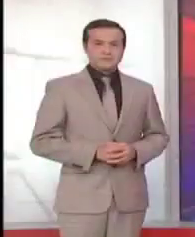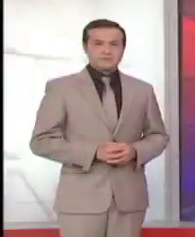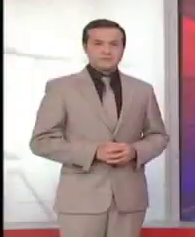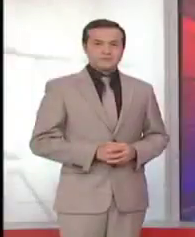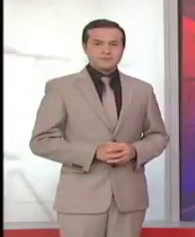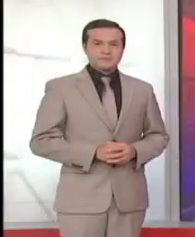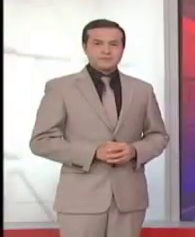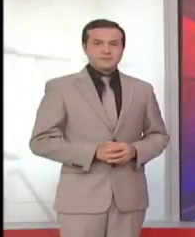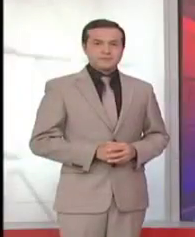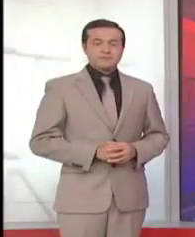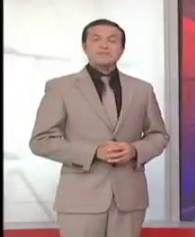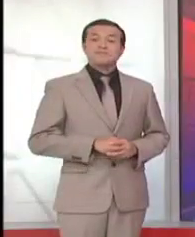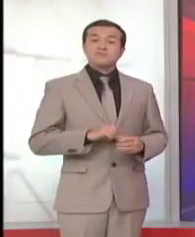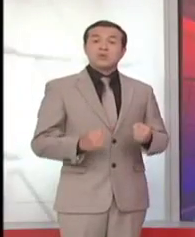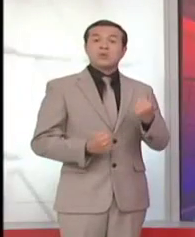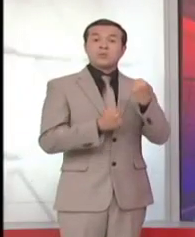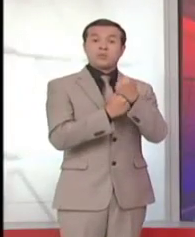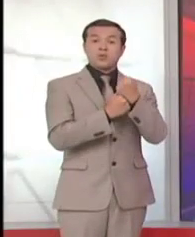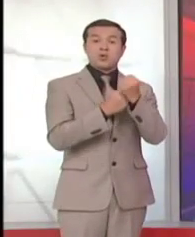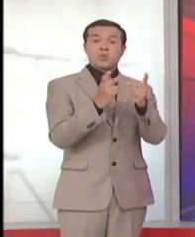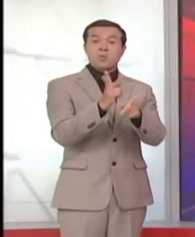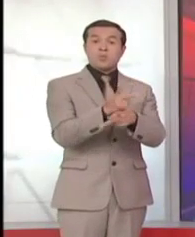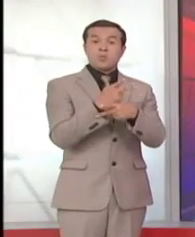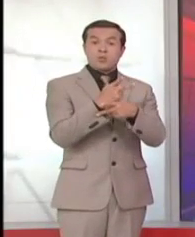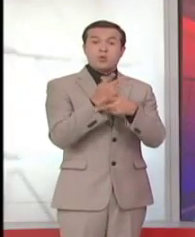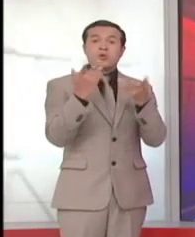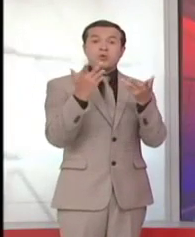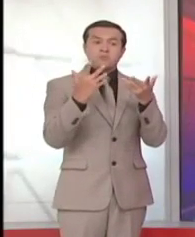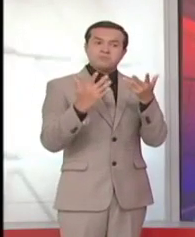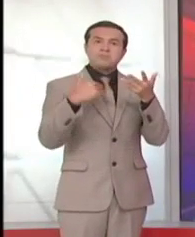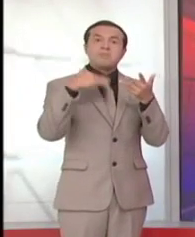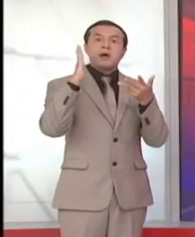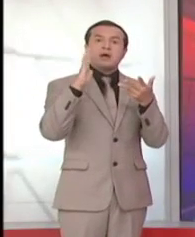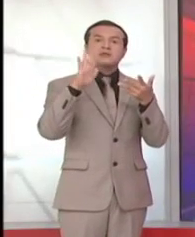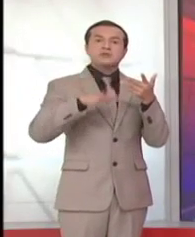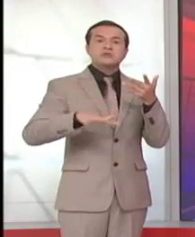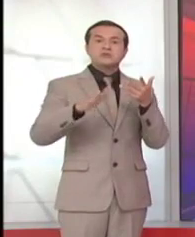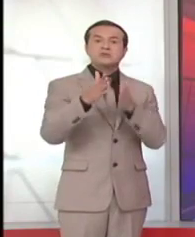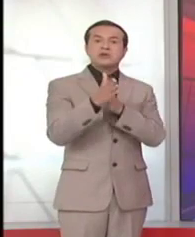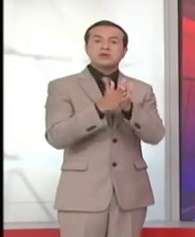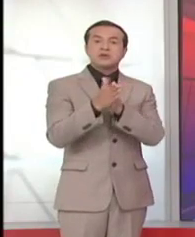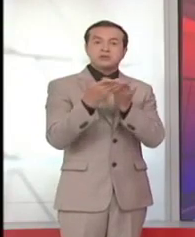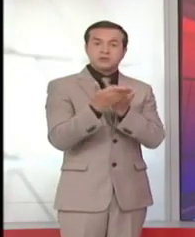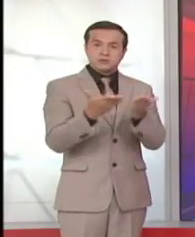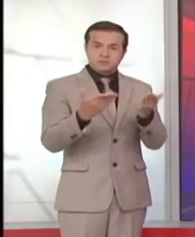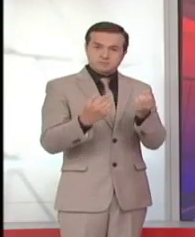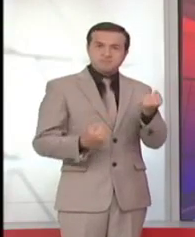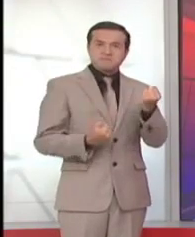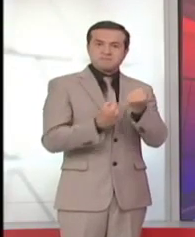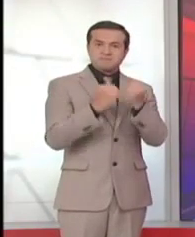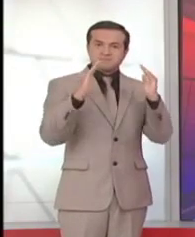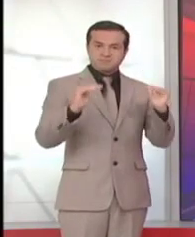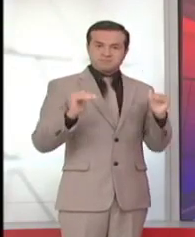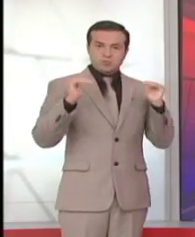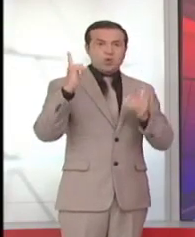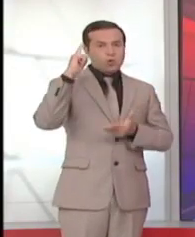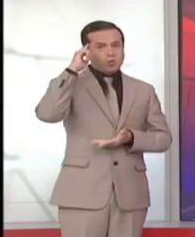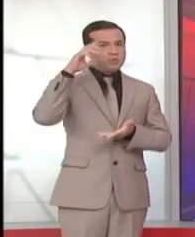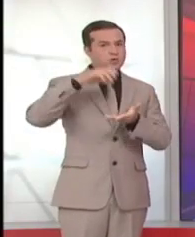El fortalecimiento de la cadena productiva y la sostenibilidad del sector cacautero fueron elevados a calidad de política pública por parte